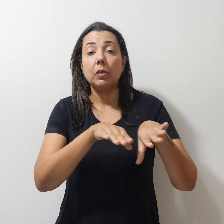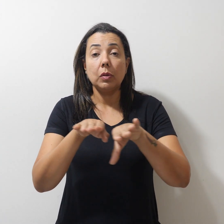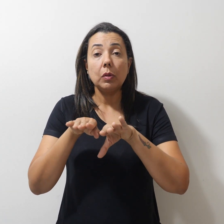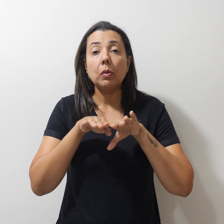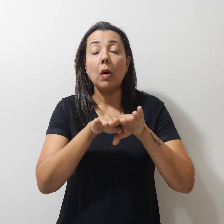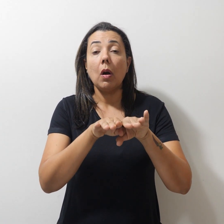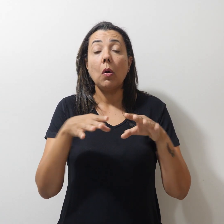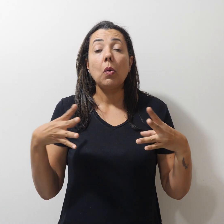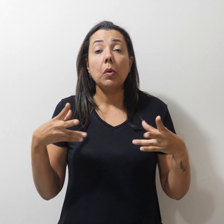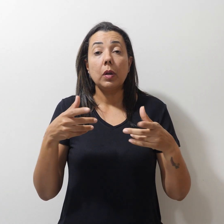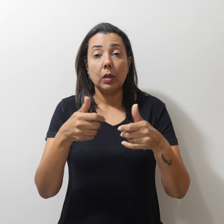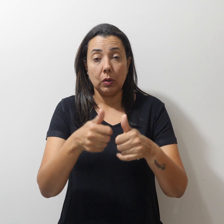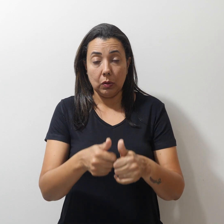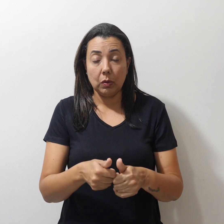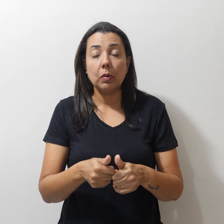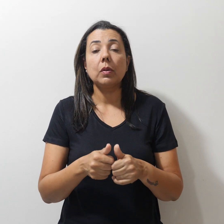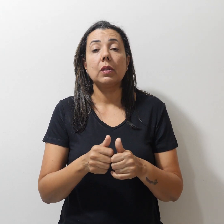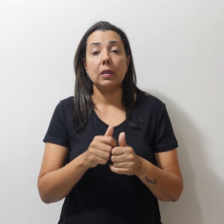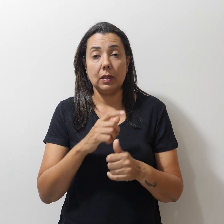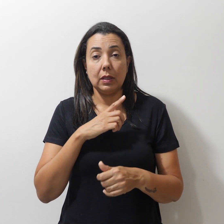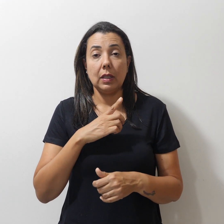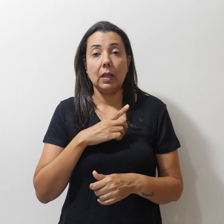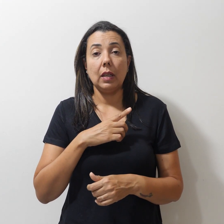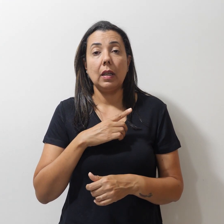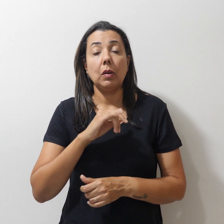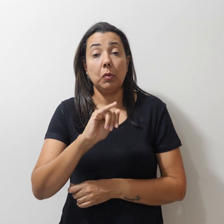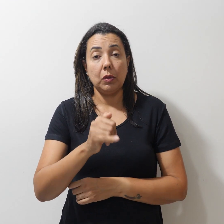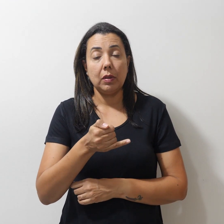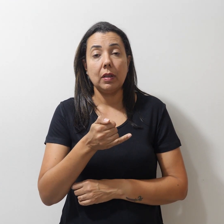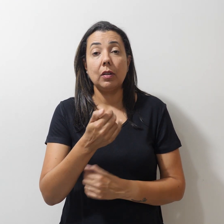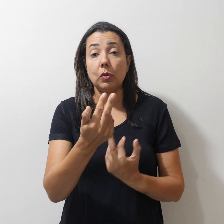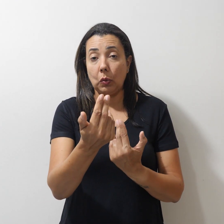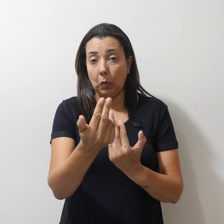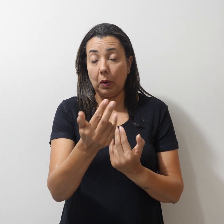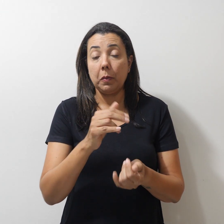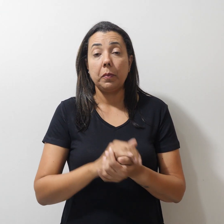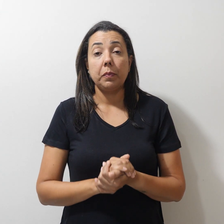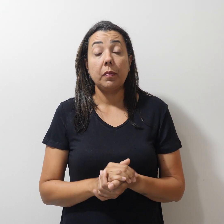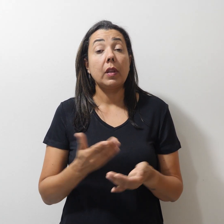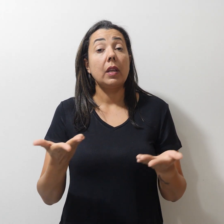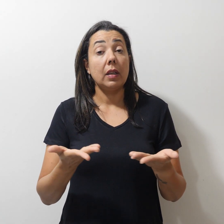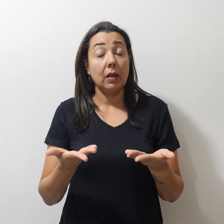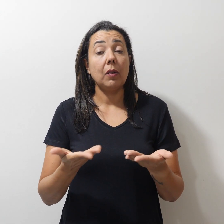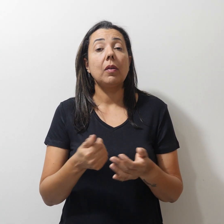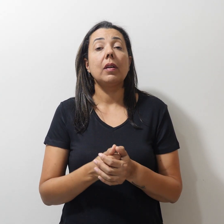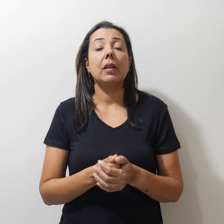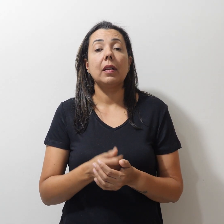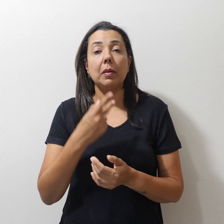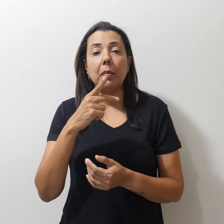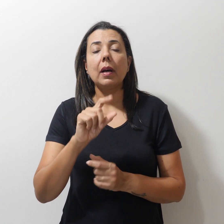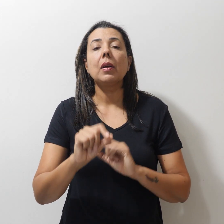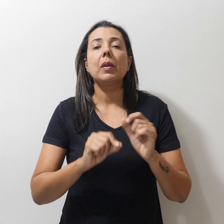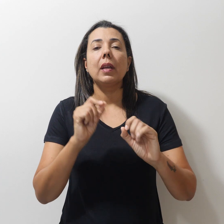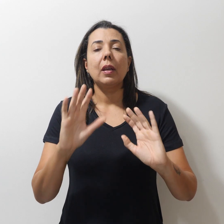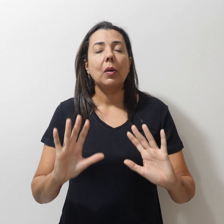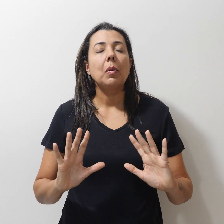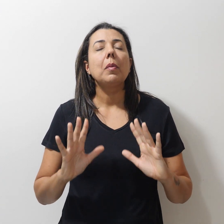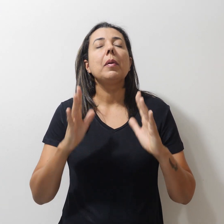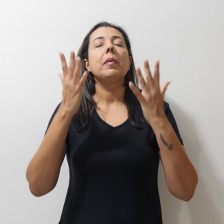todos e todas tenham oportunidades. Esse momento é para ser celebrado. É